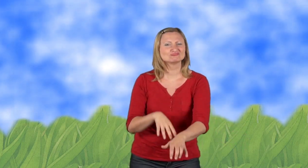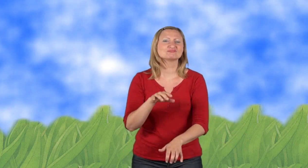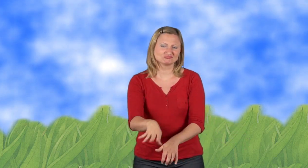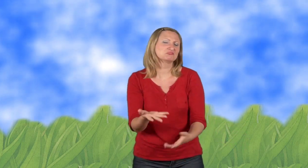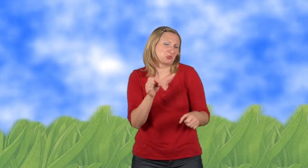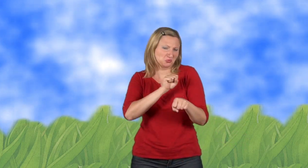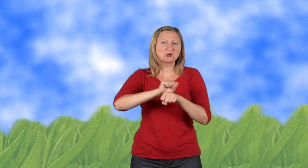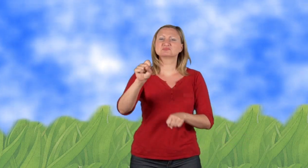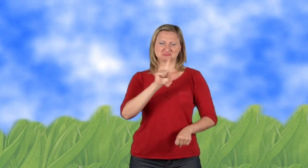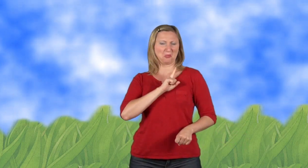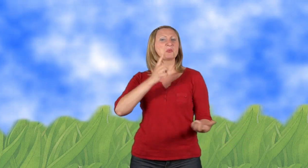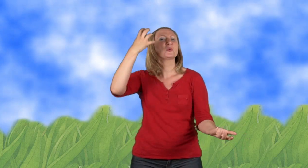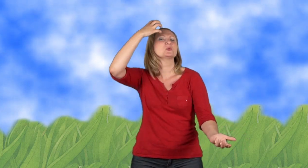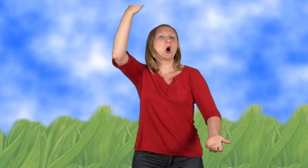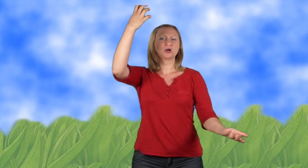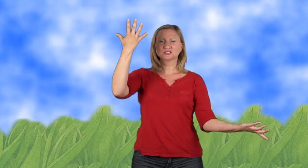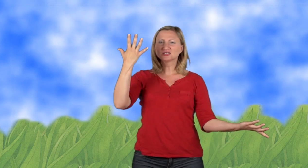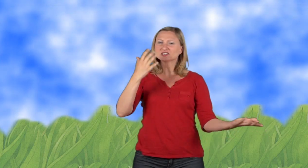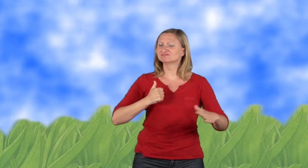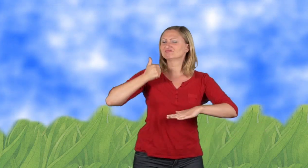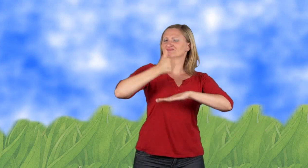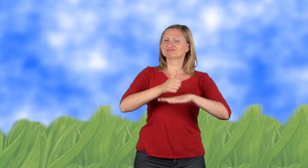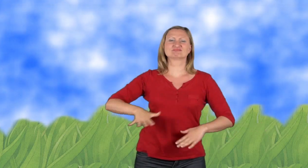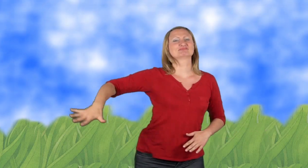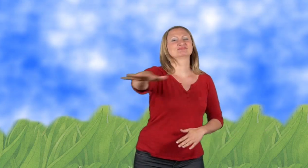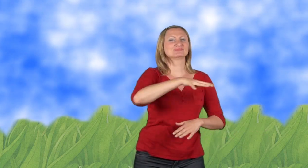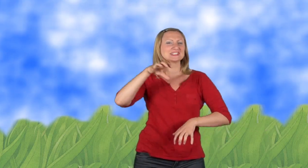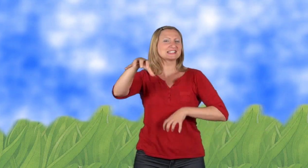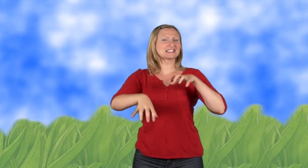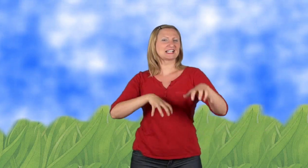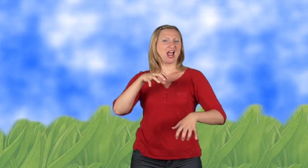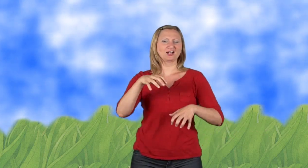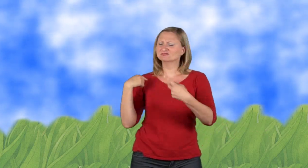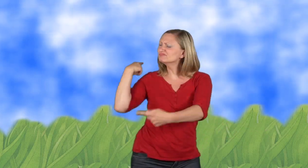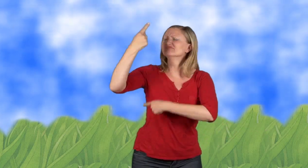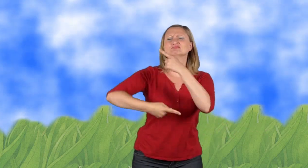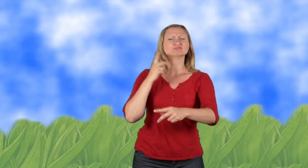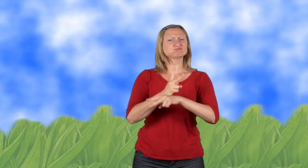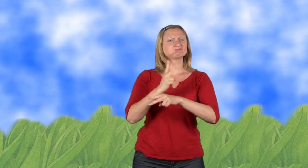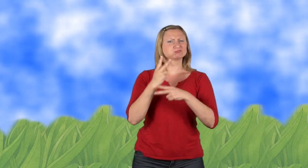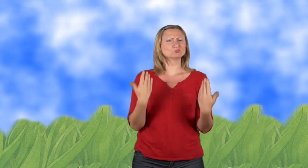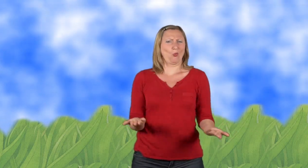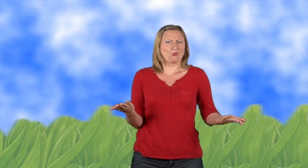Denn immerhin war er der König der Tiere. So war es immer gewesen und daran gab es für Leo nichts zu rütteln.